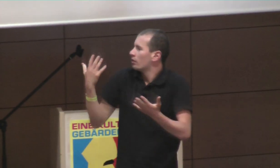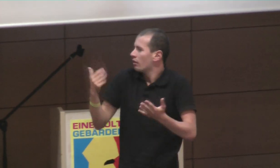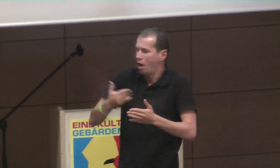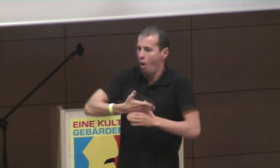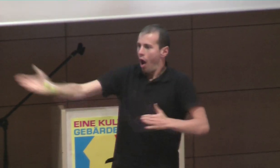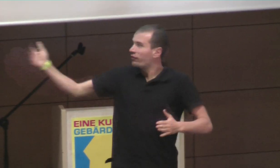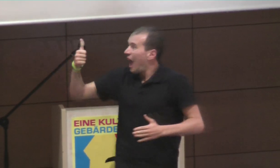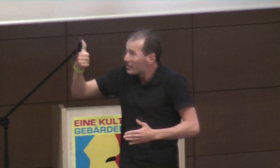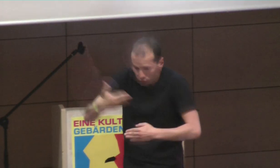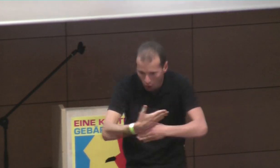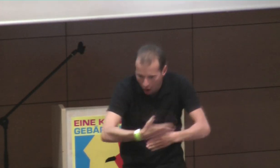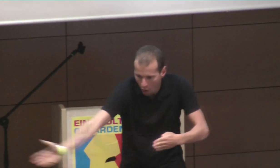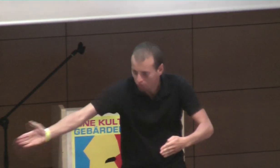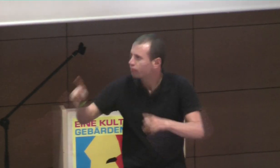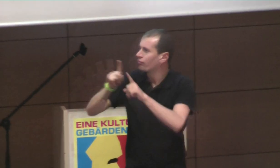Bezirksgeschichte in Berlin, ähm,